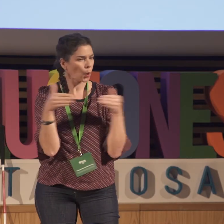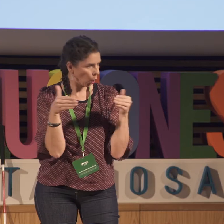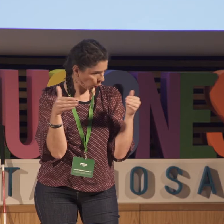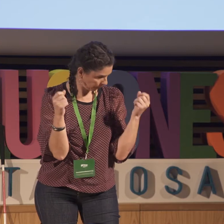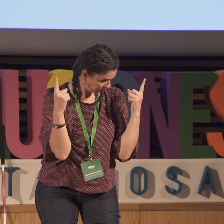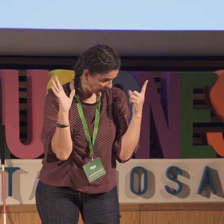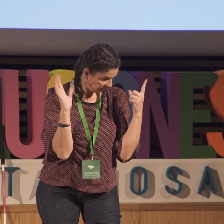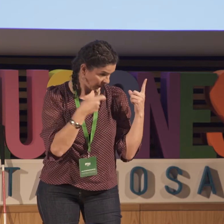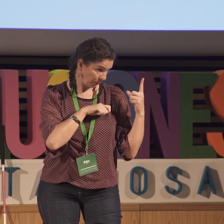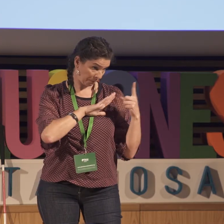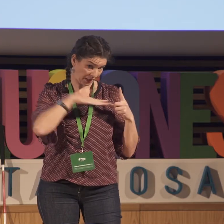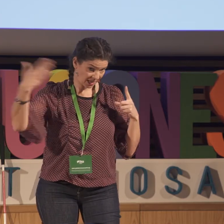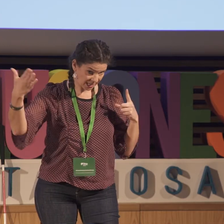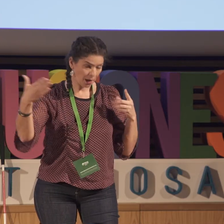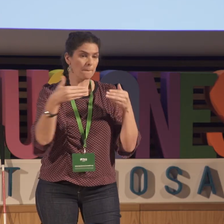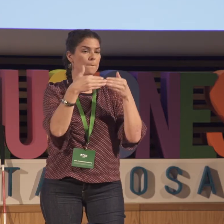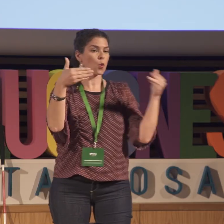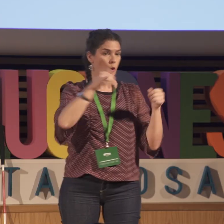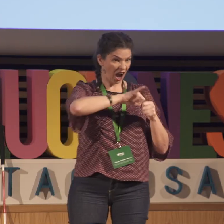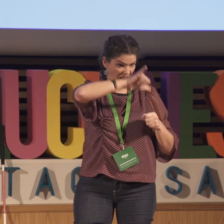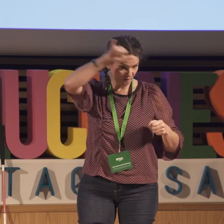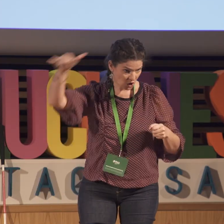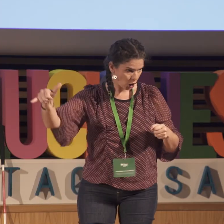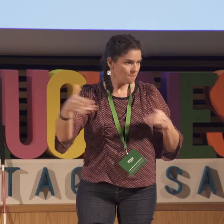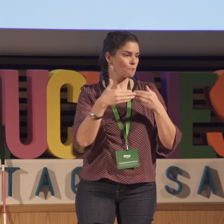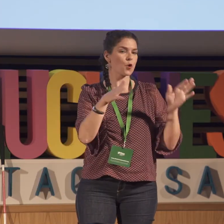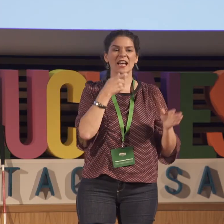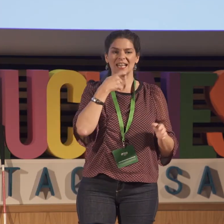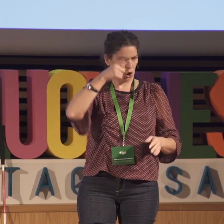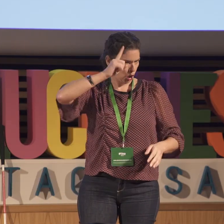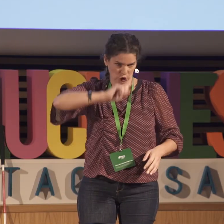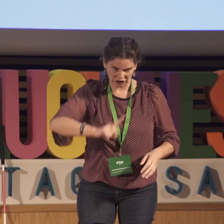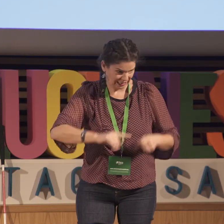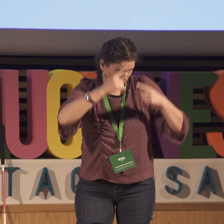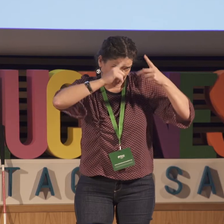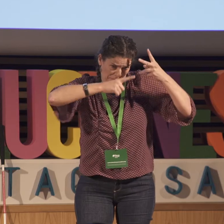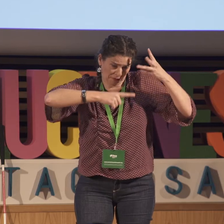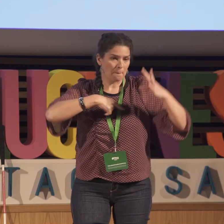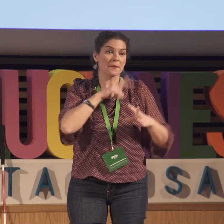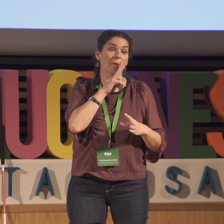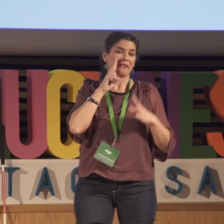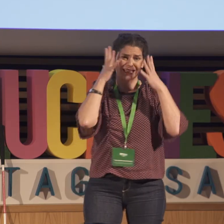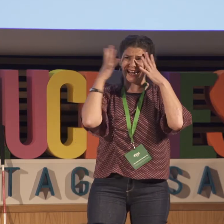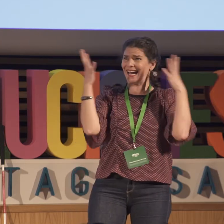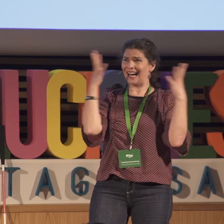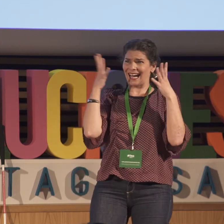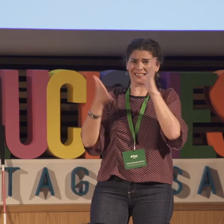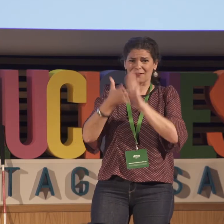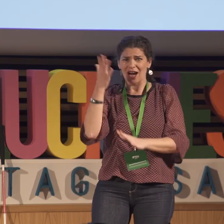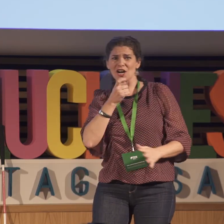ese viaje era la primera vez que salía de España. Salía... La primera vez que cogía el avión. No sabía inglés, había muchísimas cosas que no conocía. La